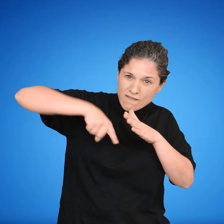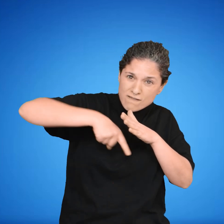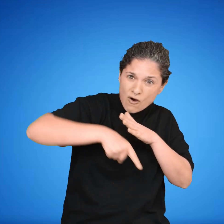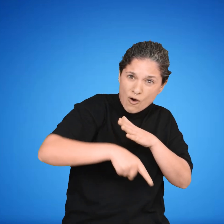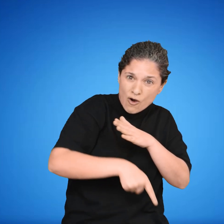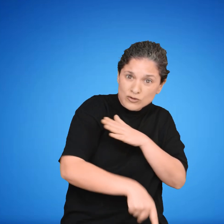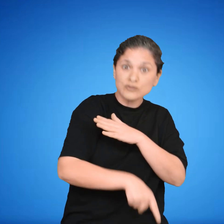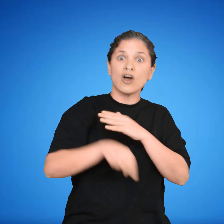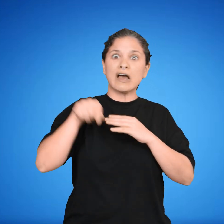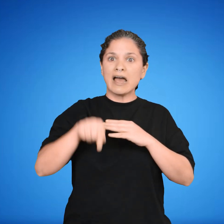debido a la gravedad.